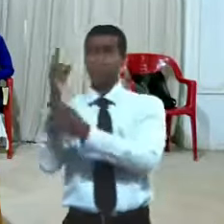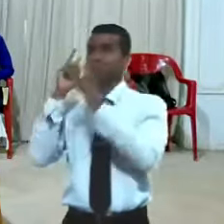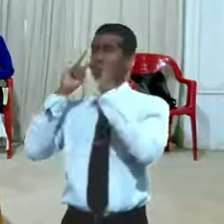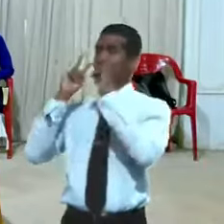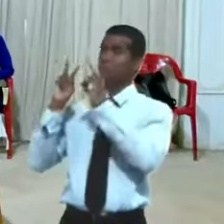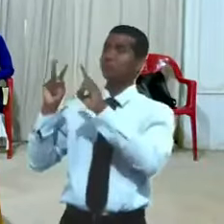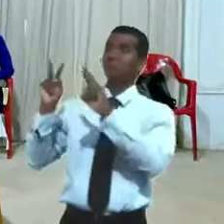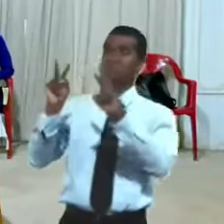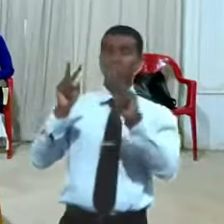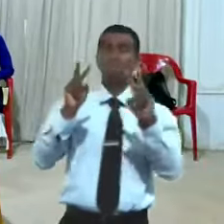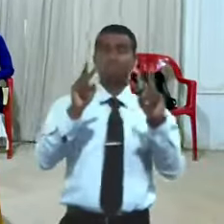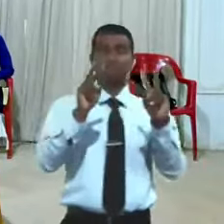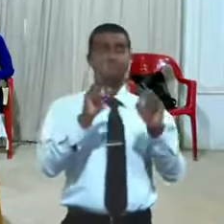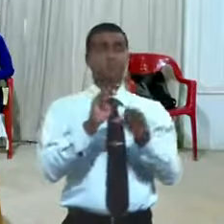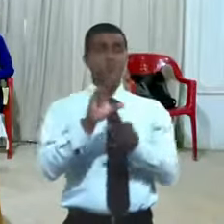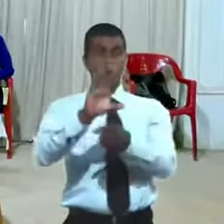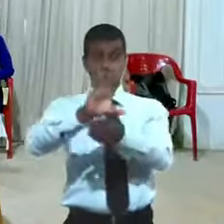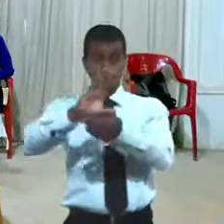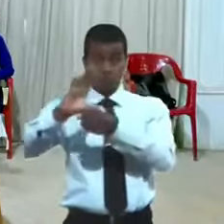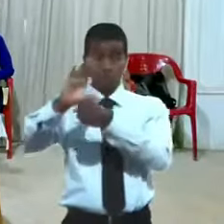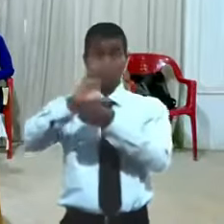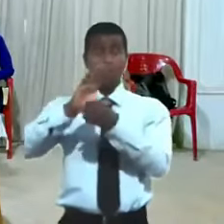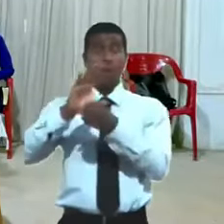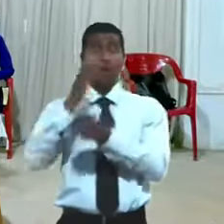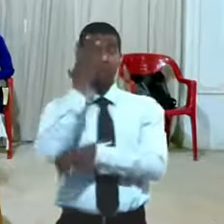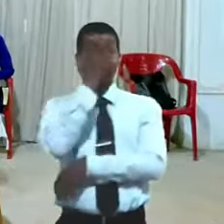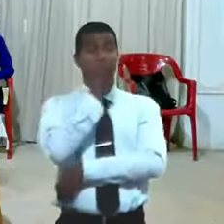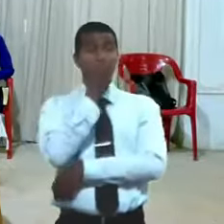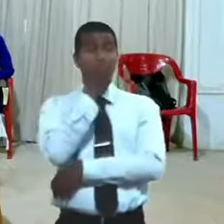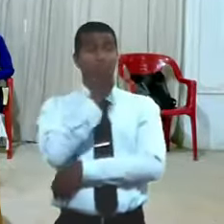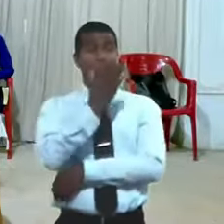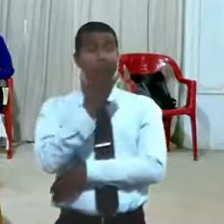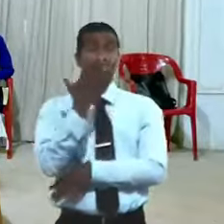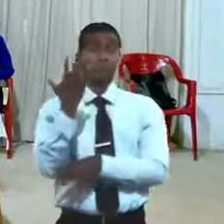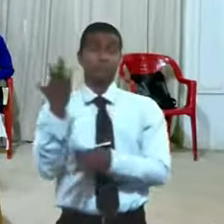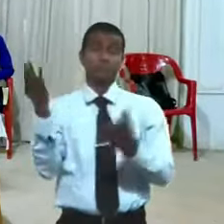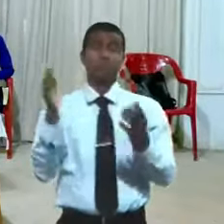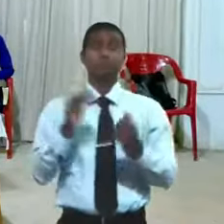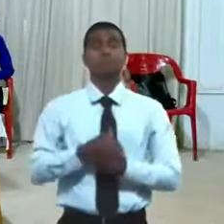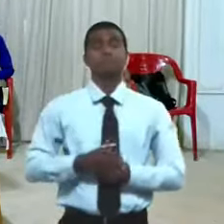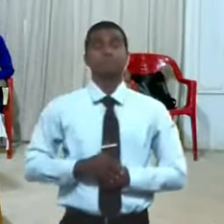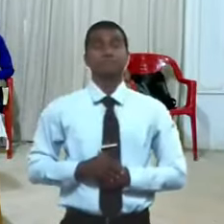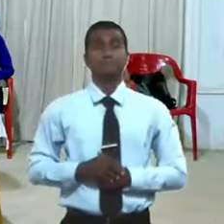y la ciudad era hermosa era una de las siete maravillas del mundo